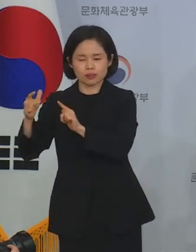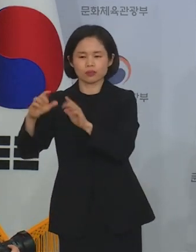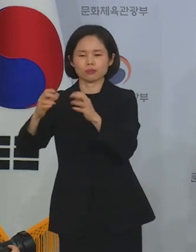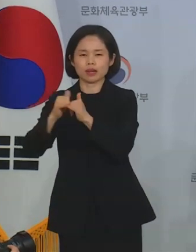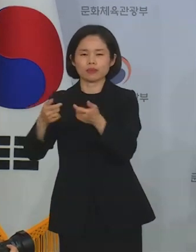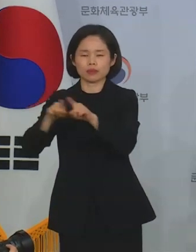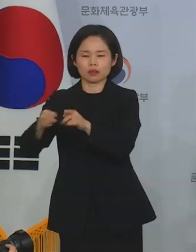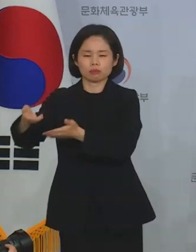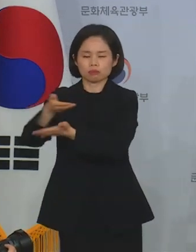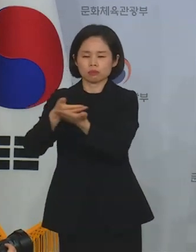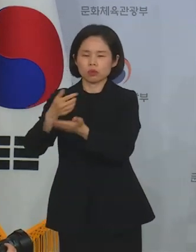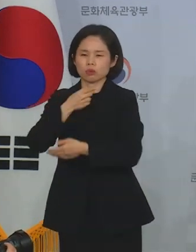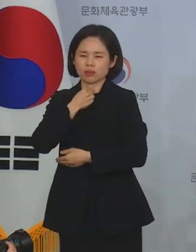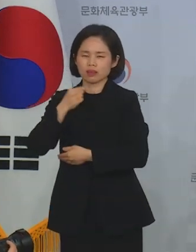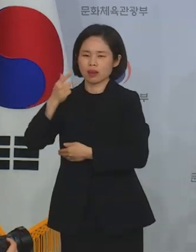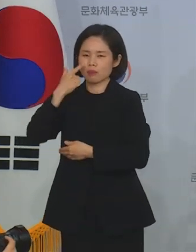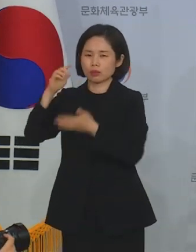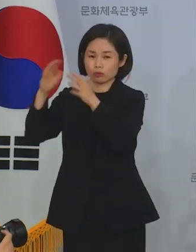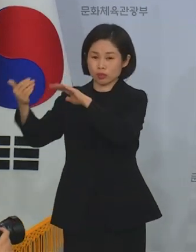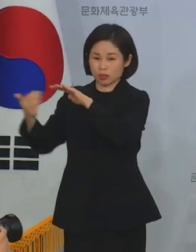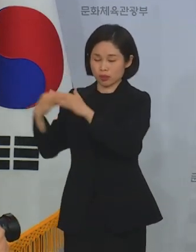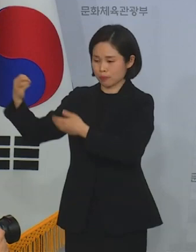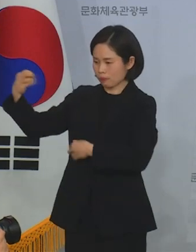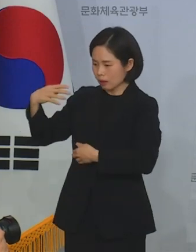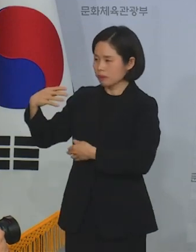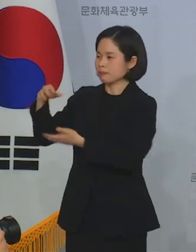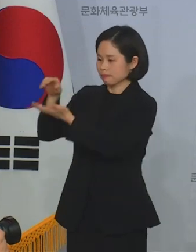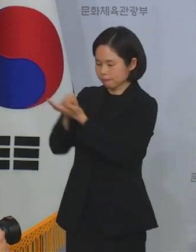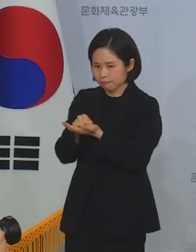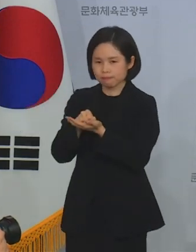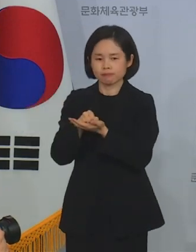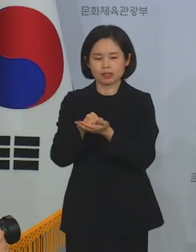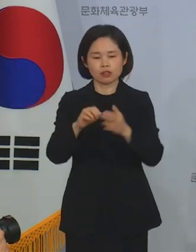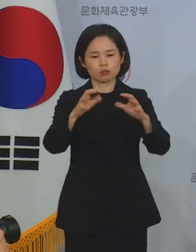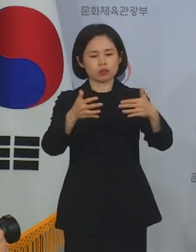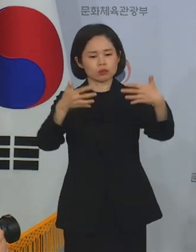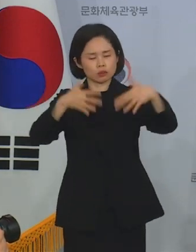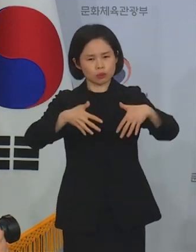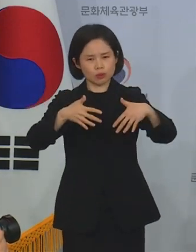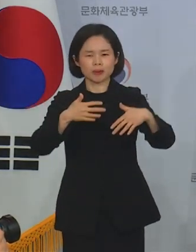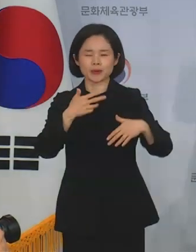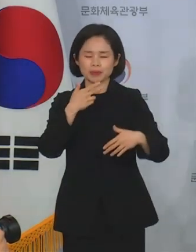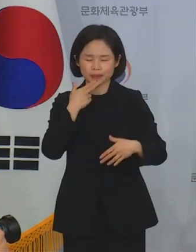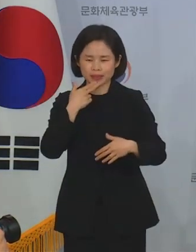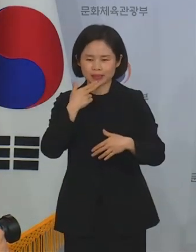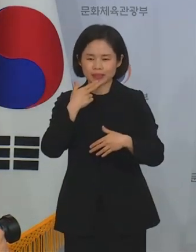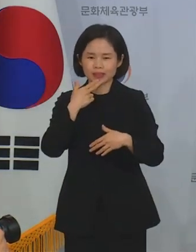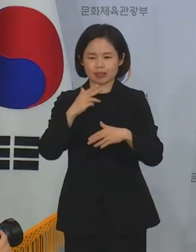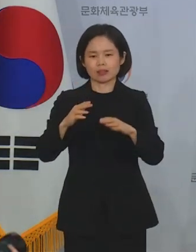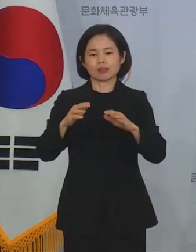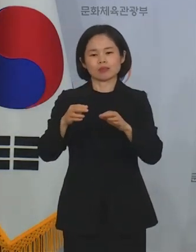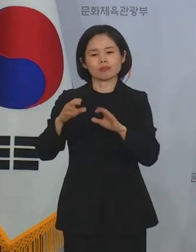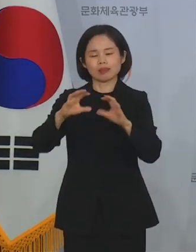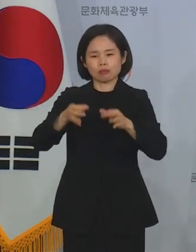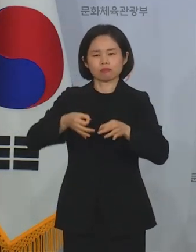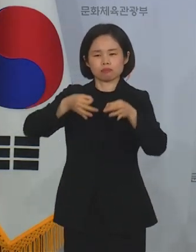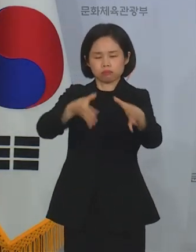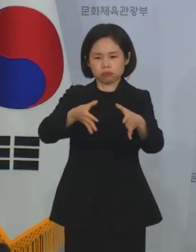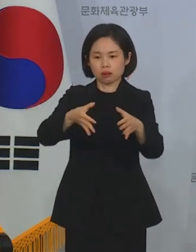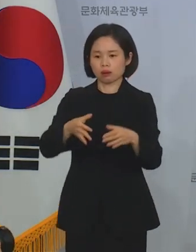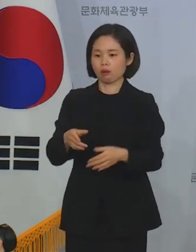고인의 뜻을 받들어 별도의 조건 없이 사회에 환원해 준 유족의 뜻을 높이 평가하며